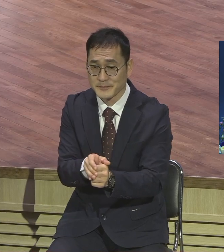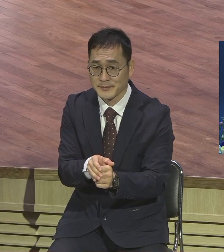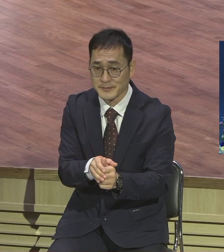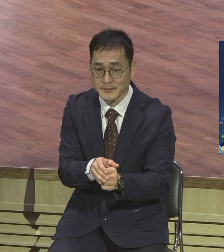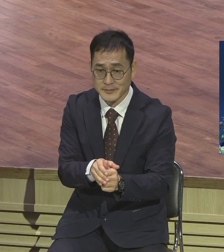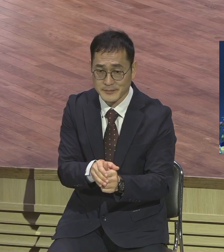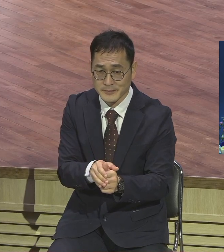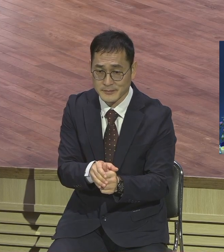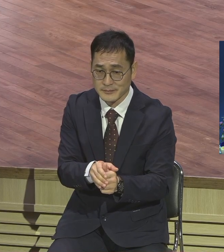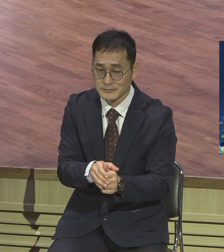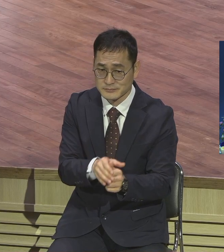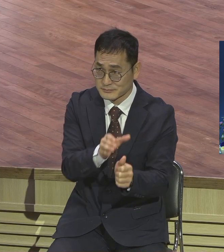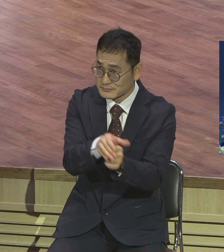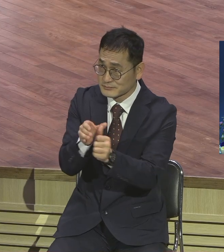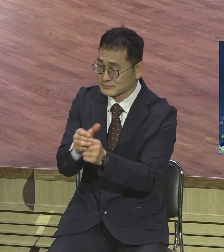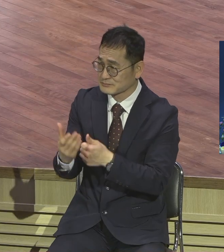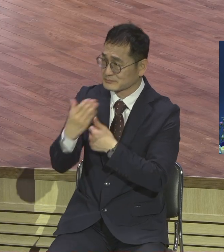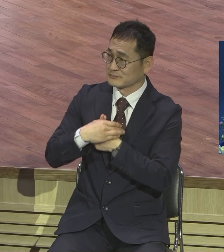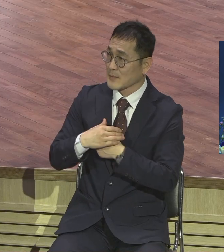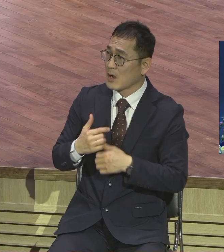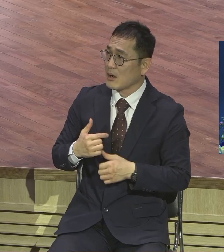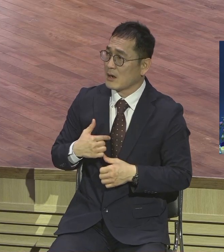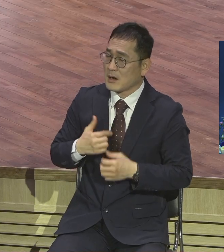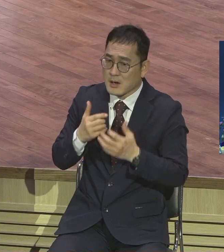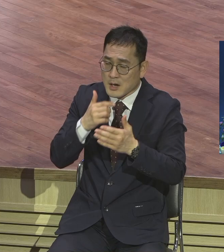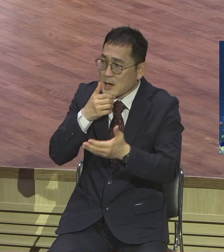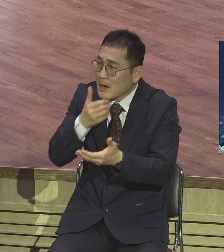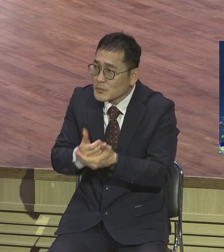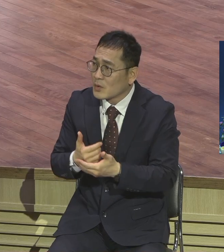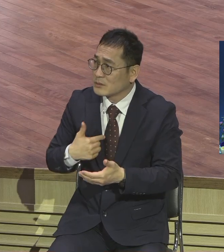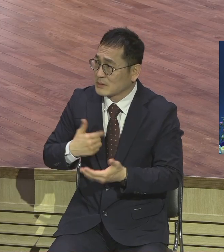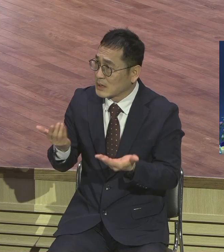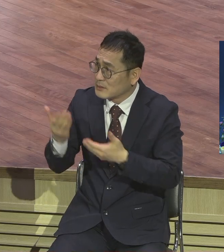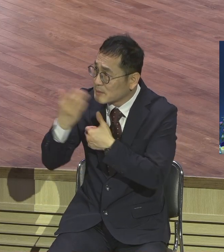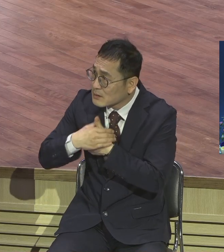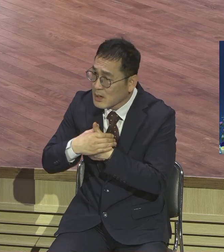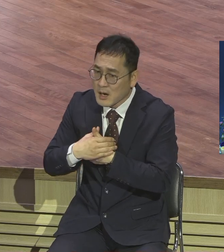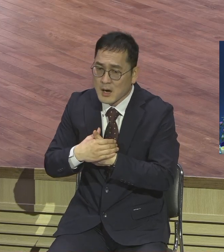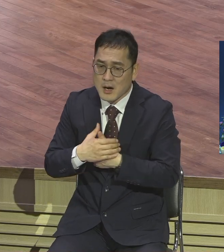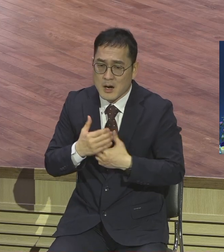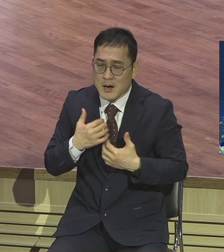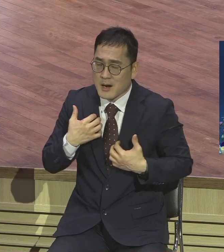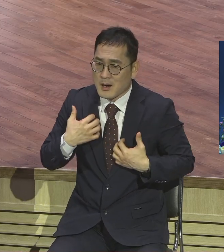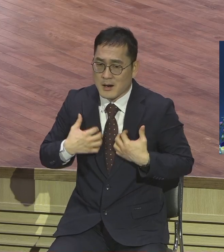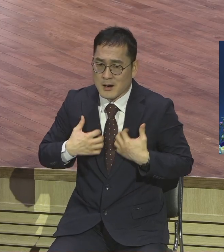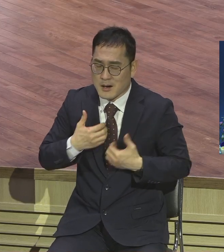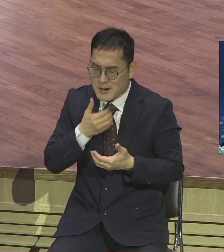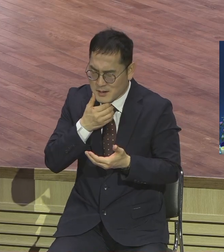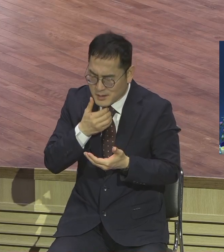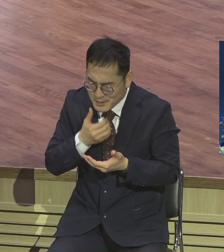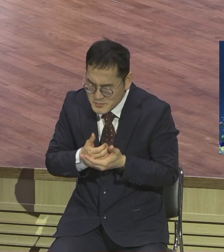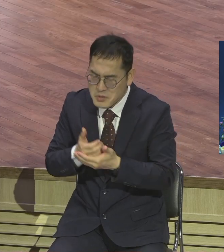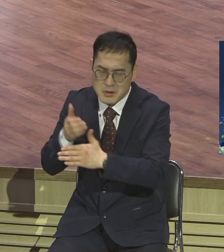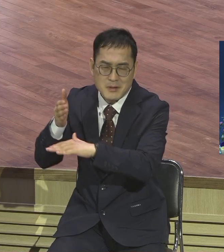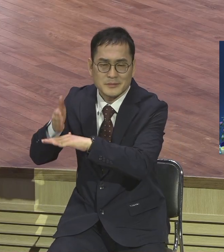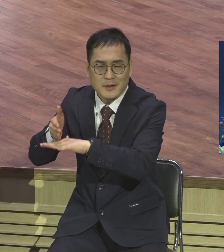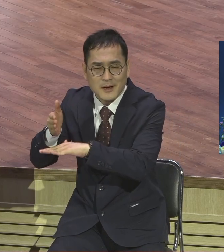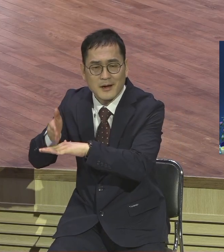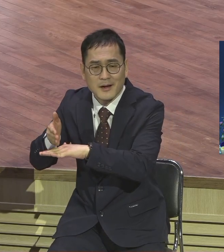같은 게 직불 맞다니 하나님 앞에 평범한 사람을 비룸한 사람으로 그렇게 여러분을 쓰신다는 것